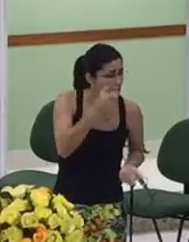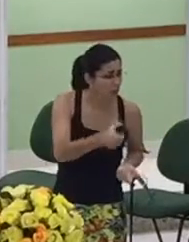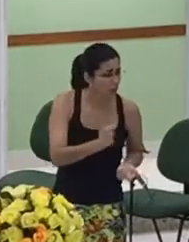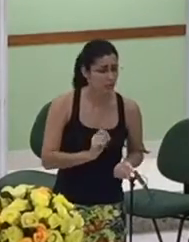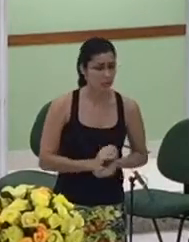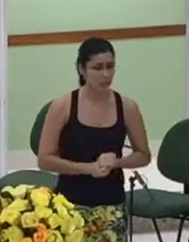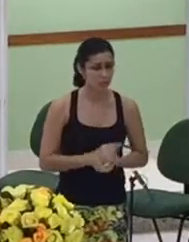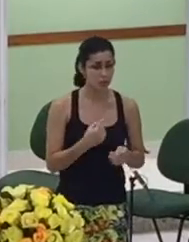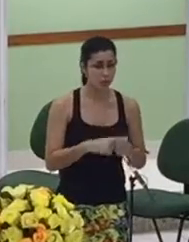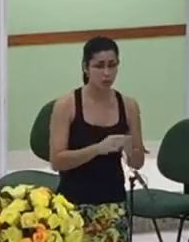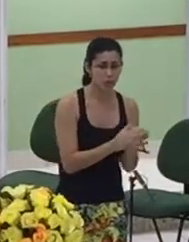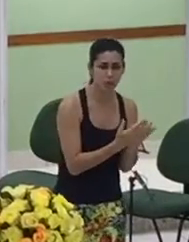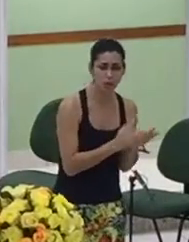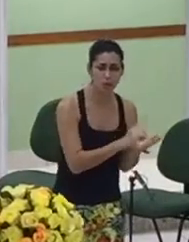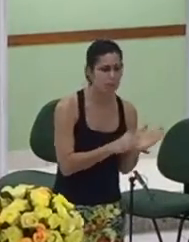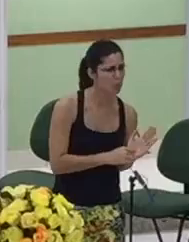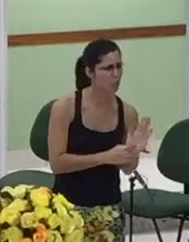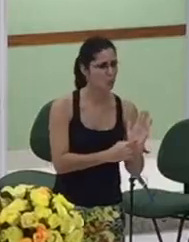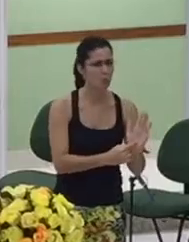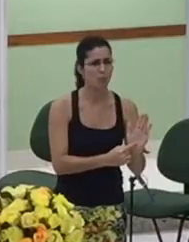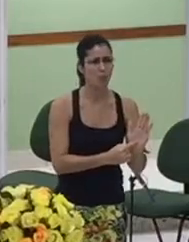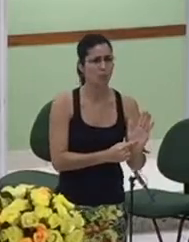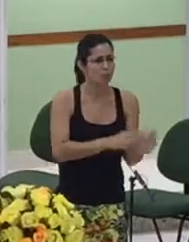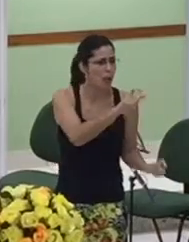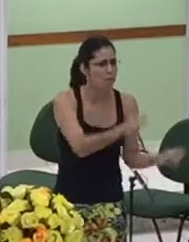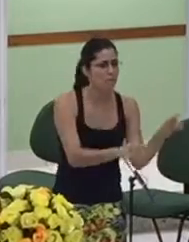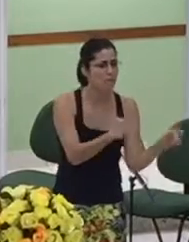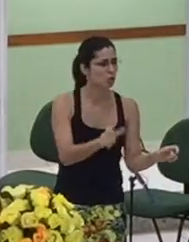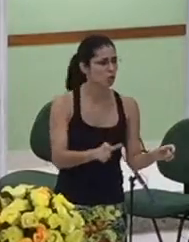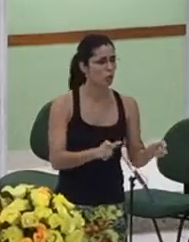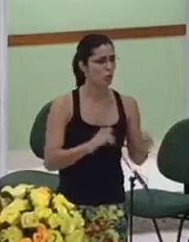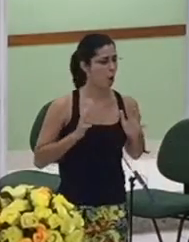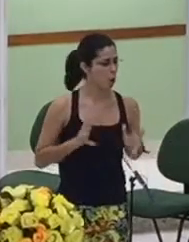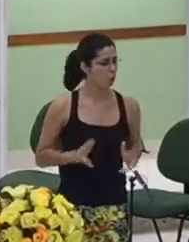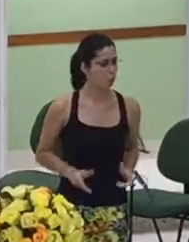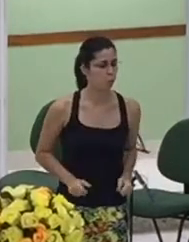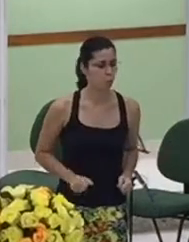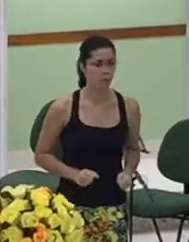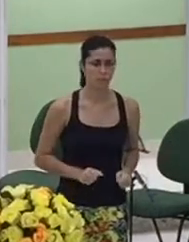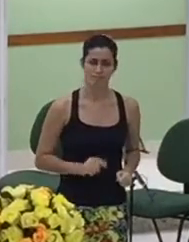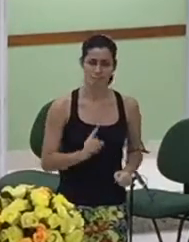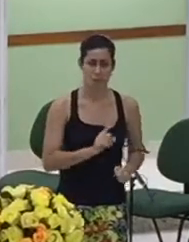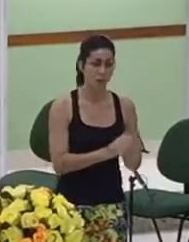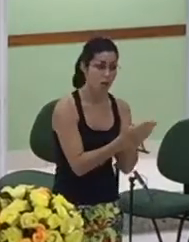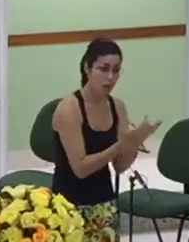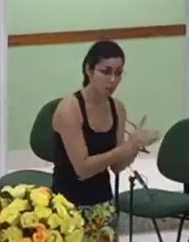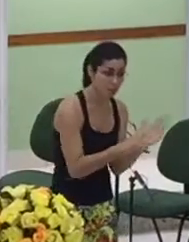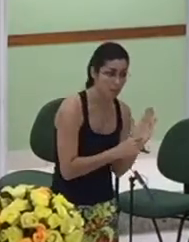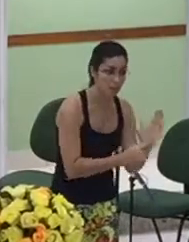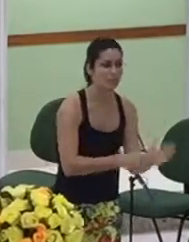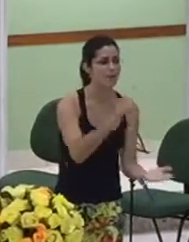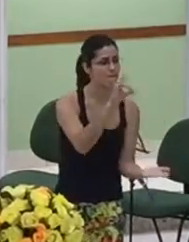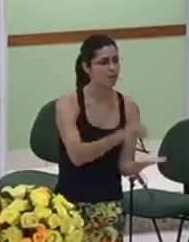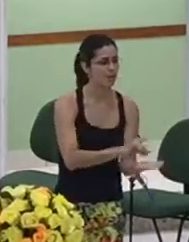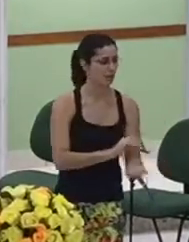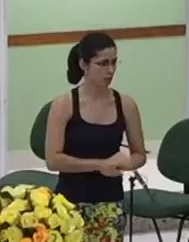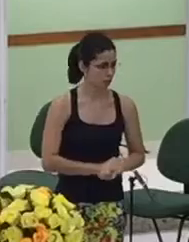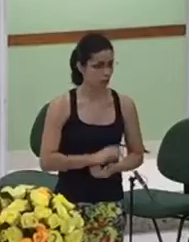homens e mulheres santos a bíblia conta como eles são tamar que possivelmente não